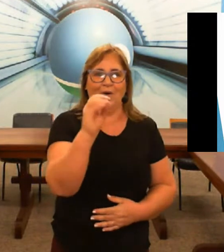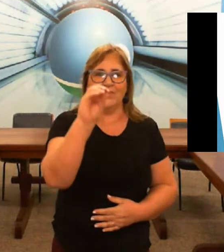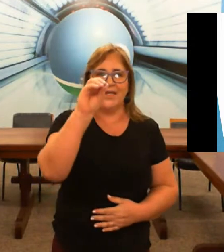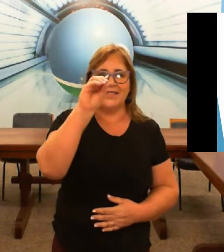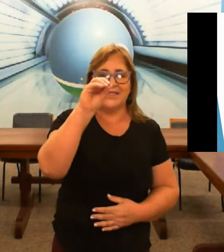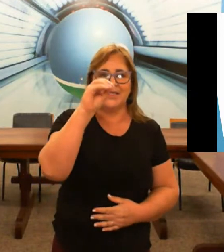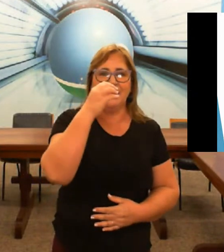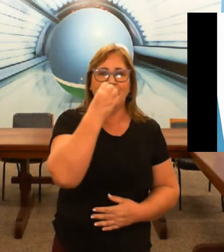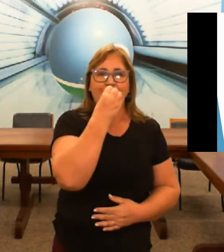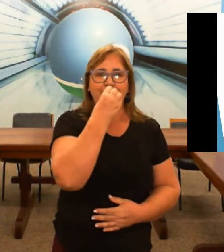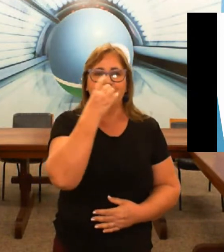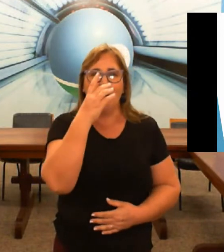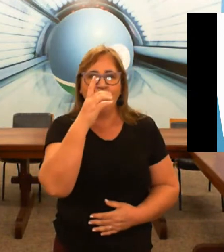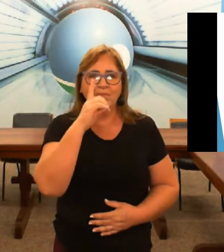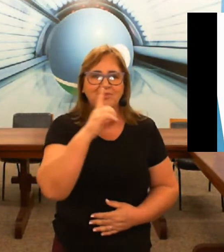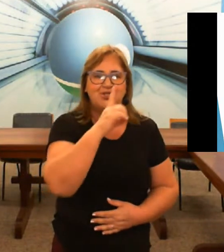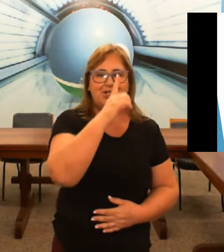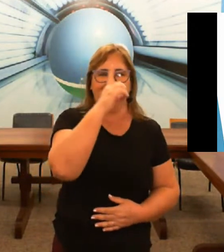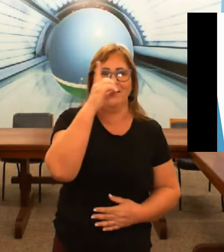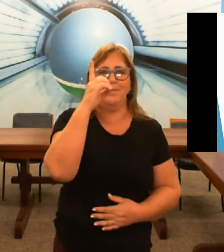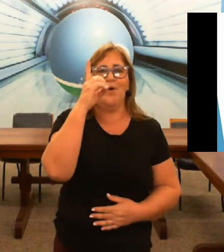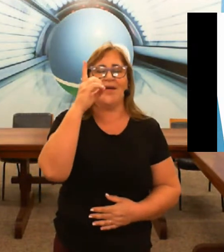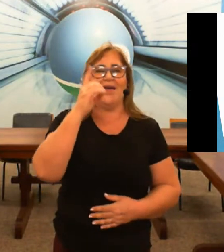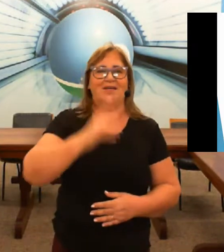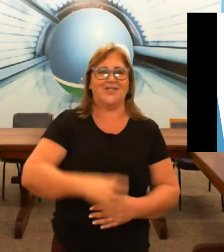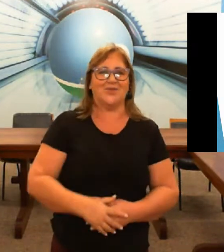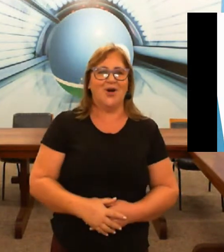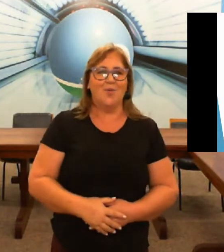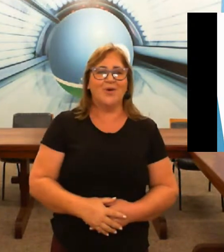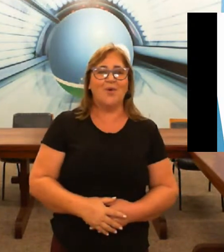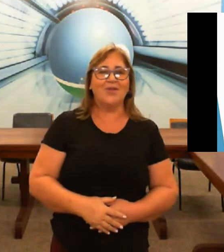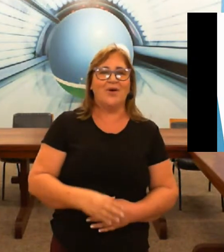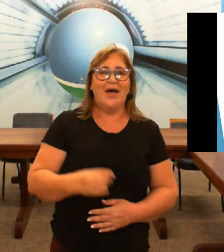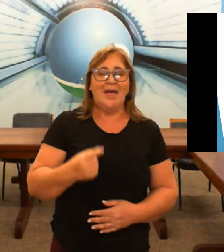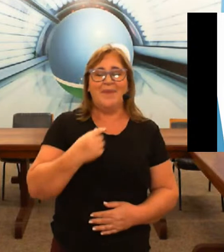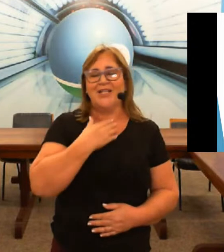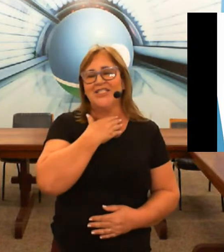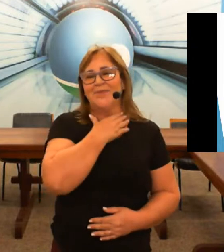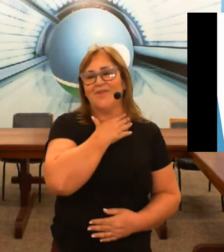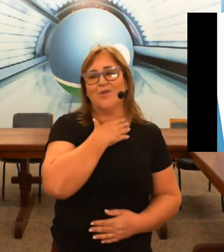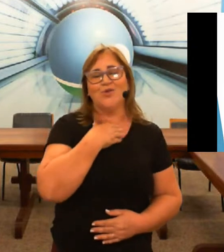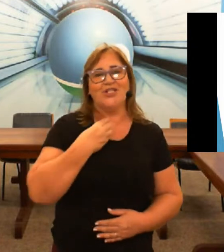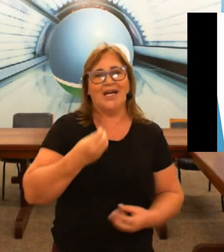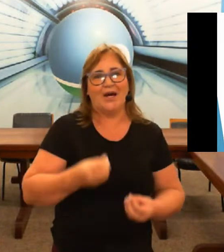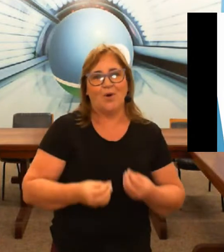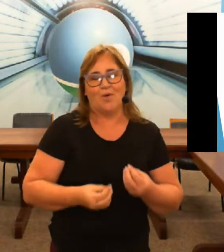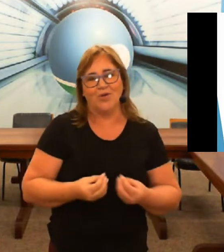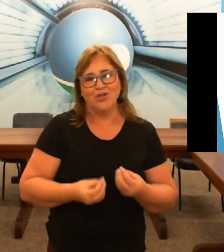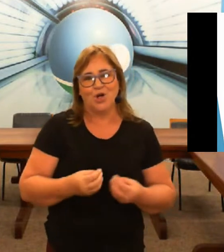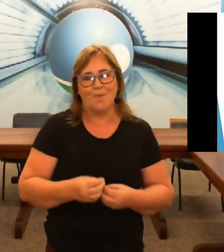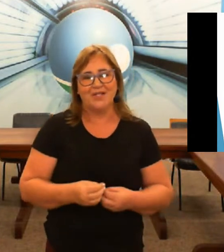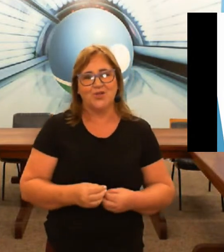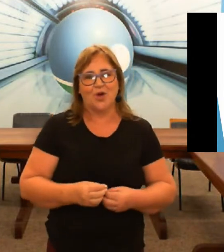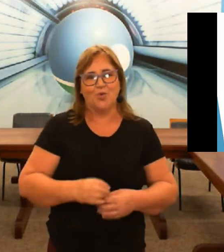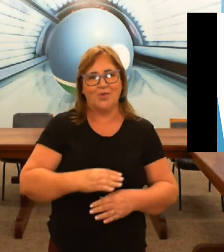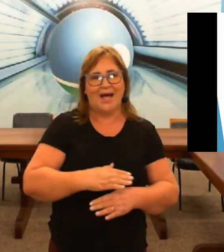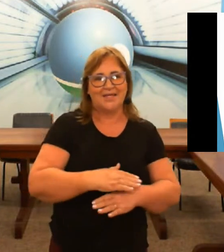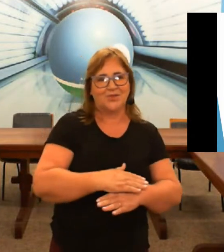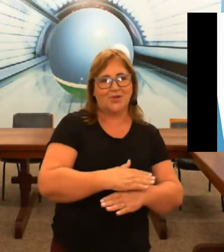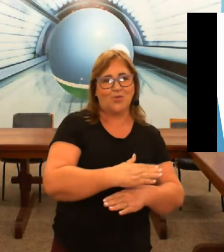esse aqui bom dia por que isso porque quando imagina você poder ver quando o dia quando o dia começa o sol não nasce o sol